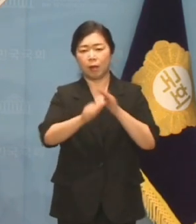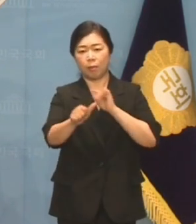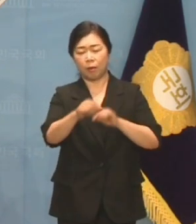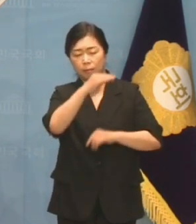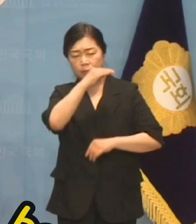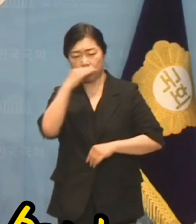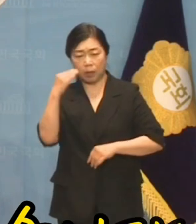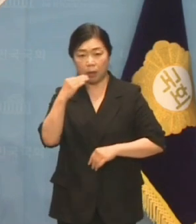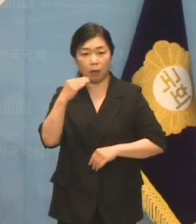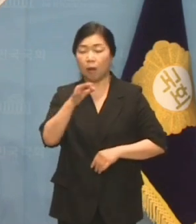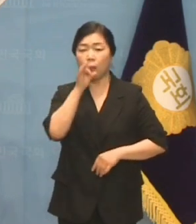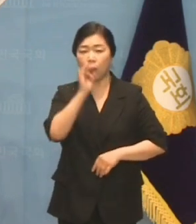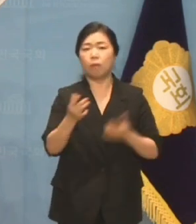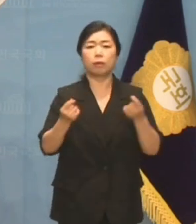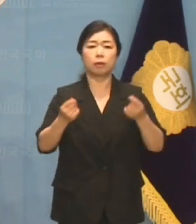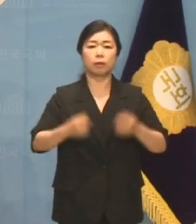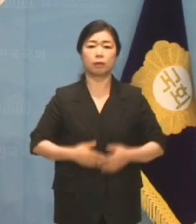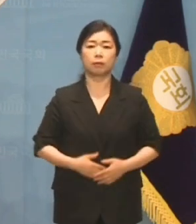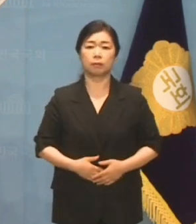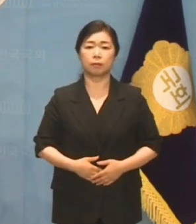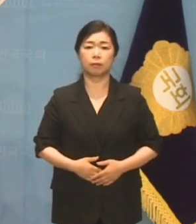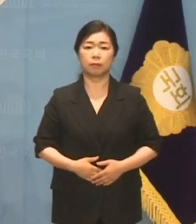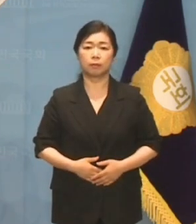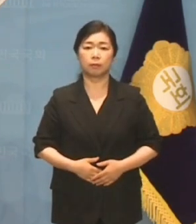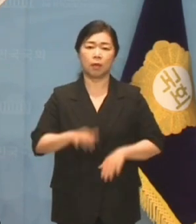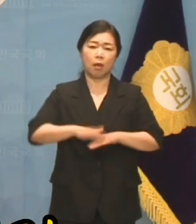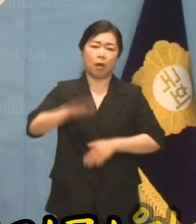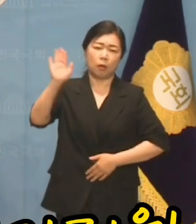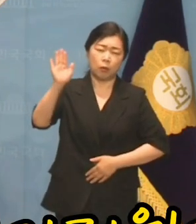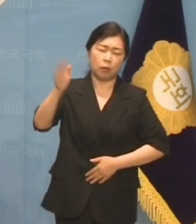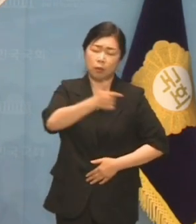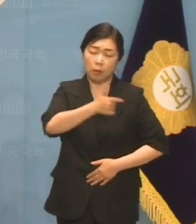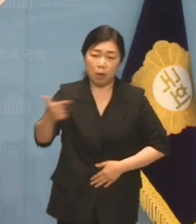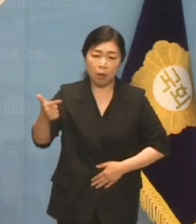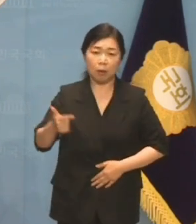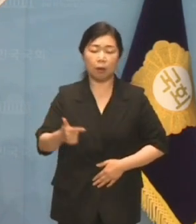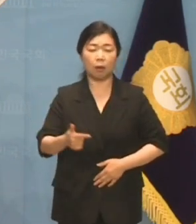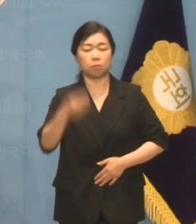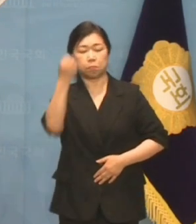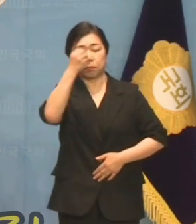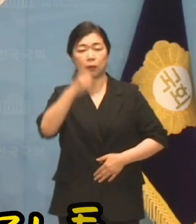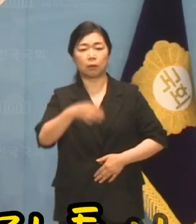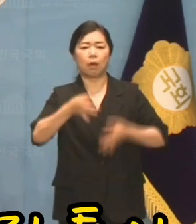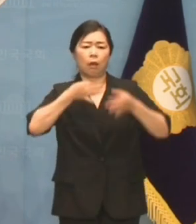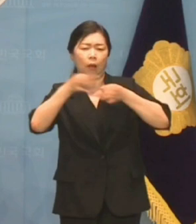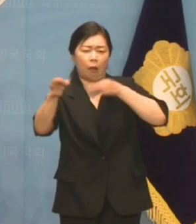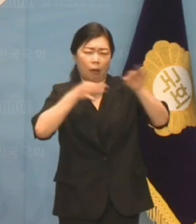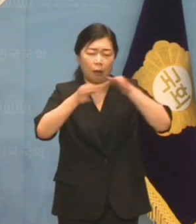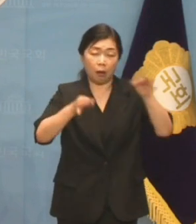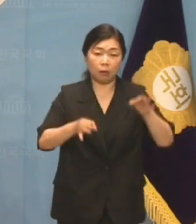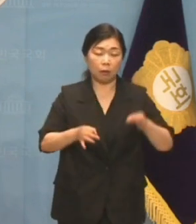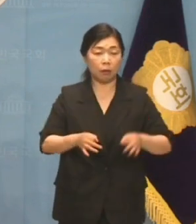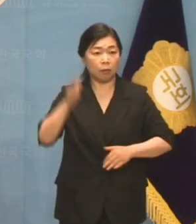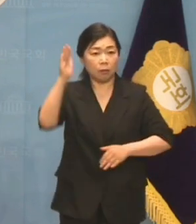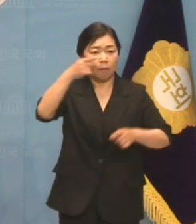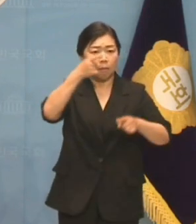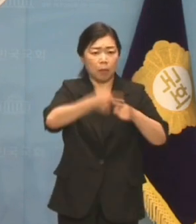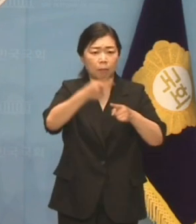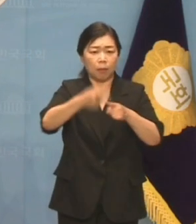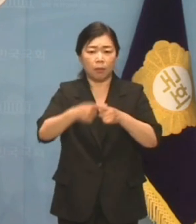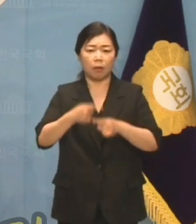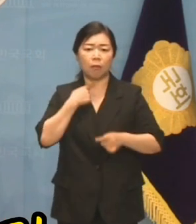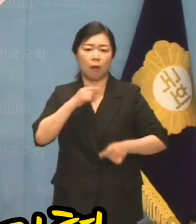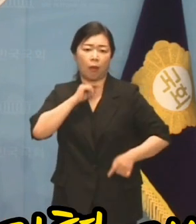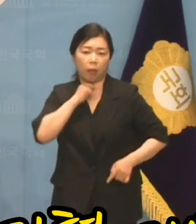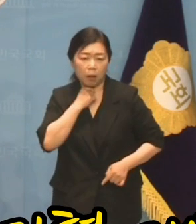민망할 정도였습니다. 과도한 손짓은 어지러웠고 치켜세운 목소리 톤에 연설 중반부터